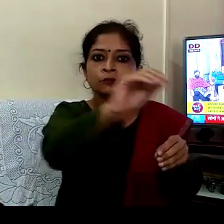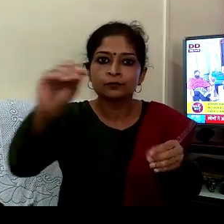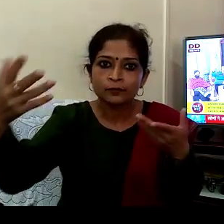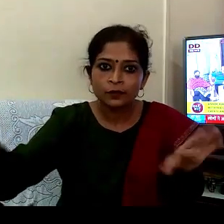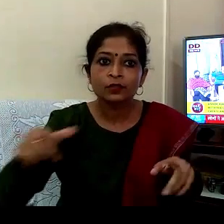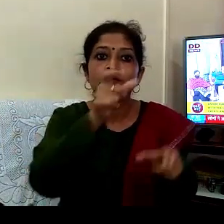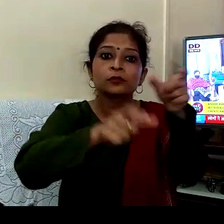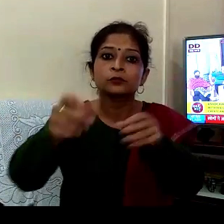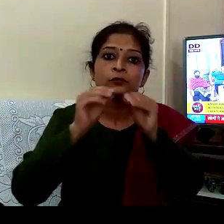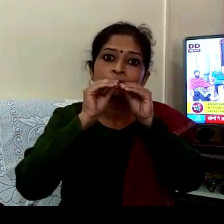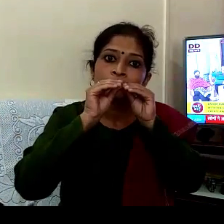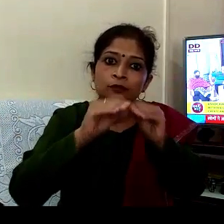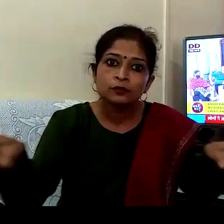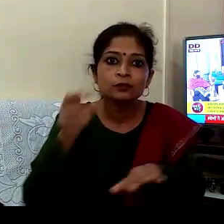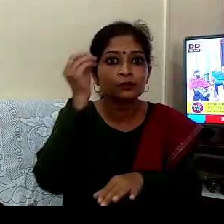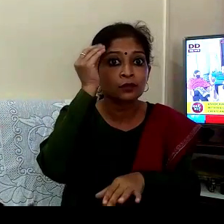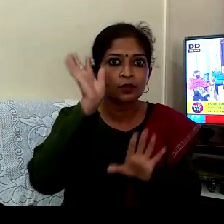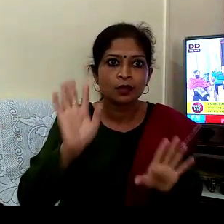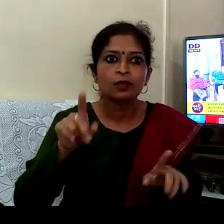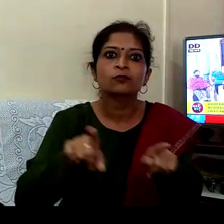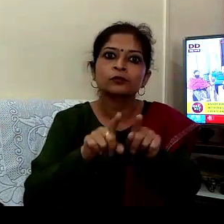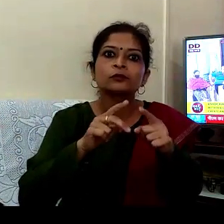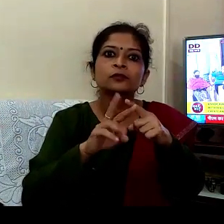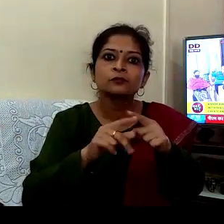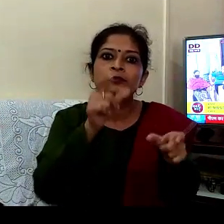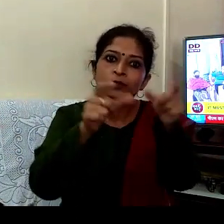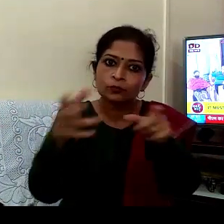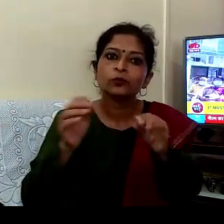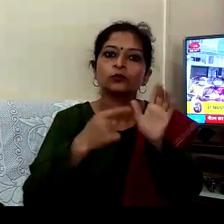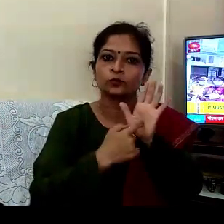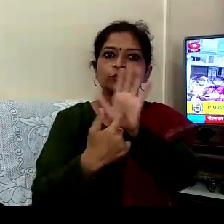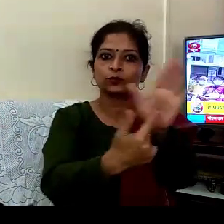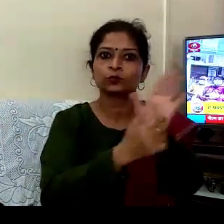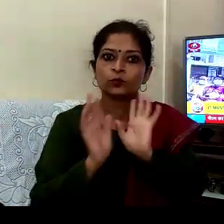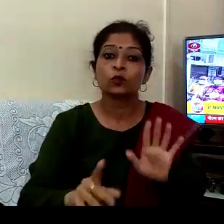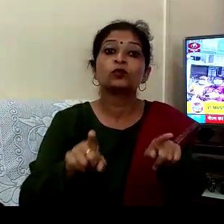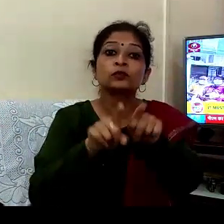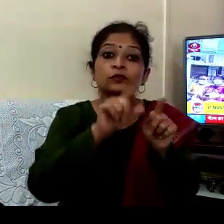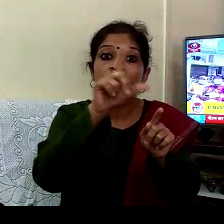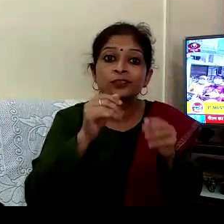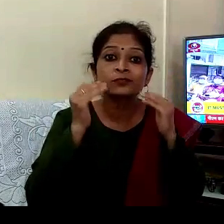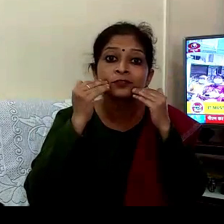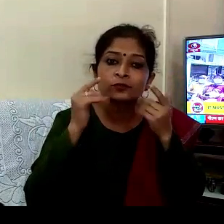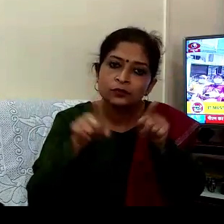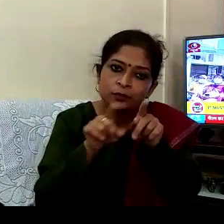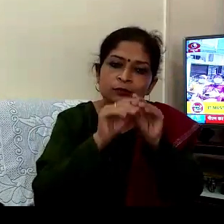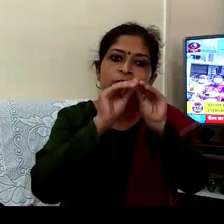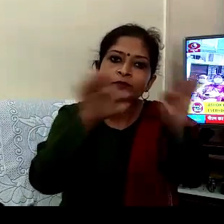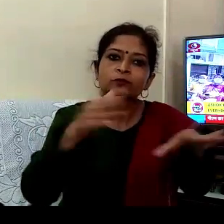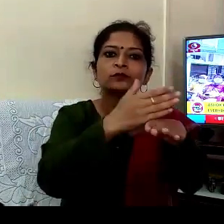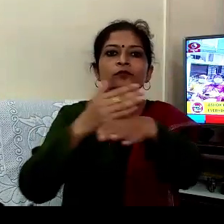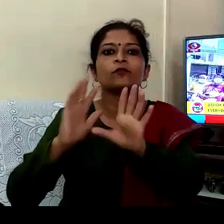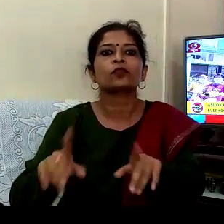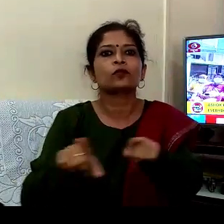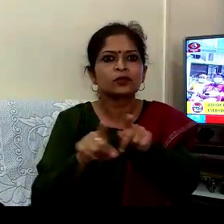لوگوں میں آویر رس رہے چینل والوں نے دکھایا دیا سوشل میڈیا میں بہت پوپلر کرنا چاہیے جی اور ہم نے